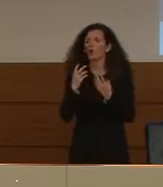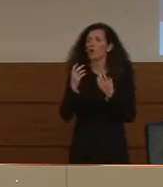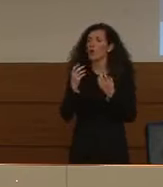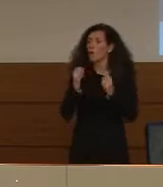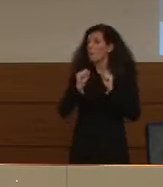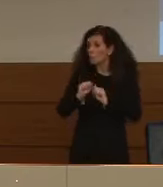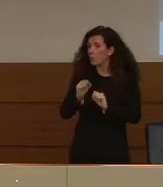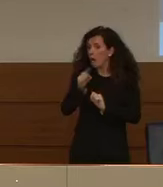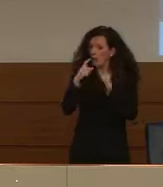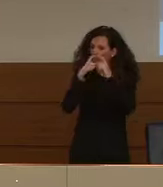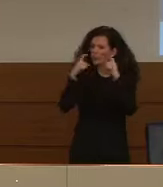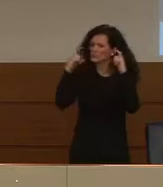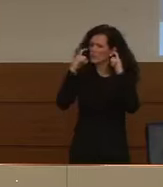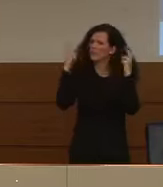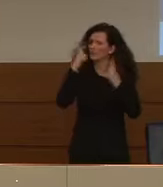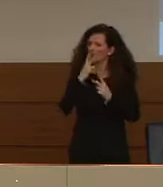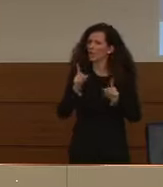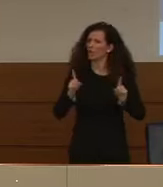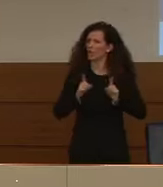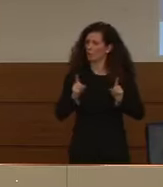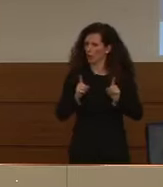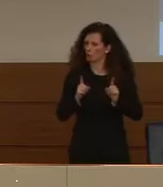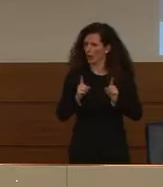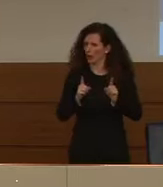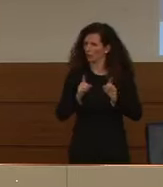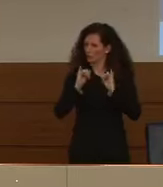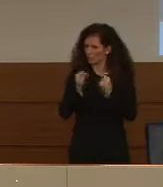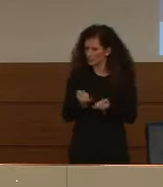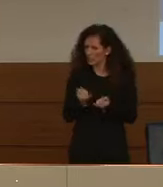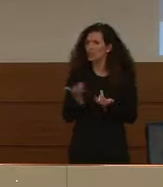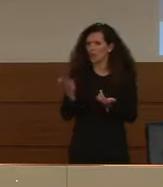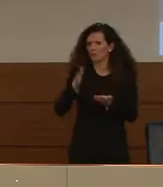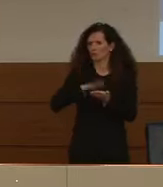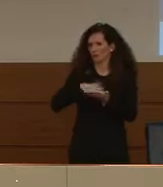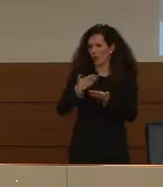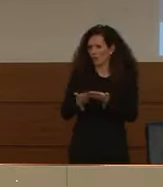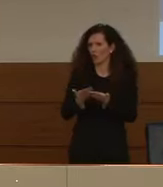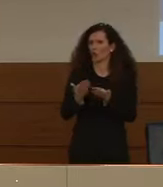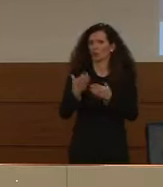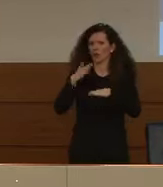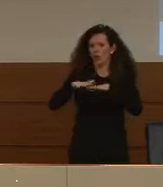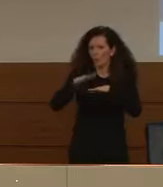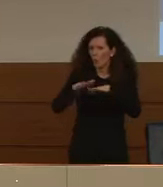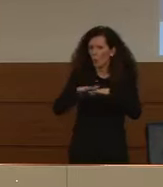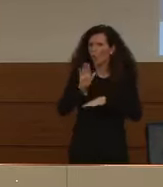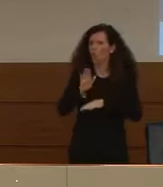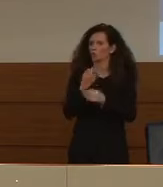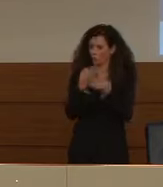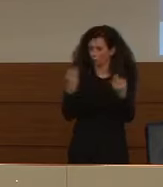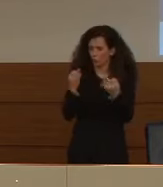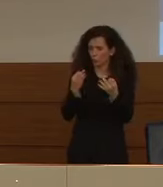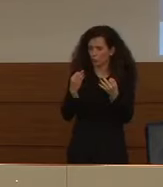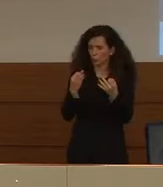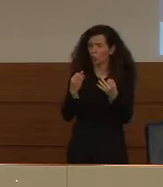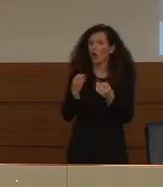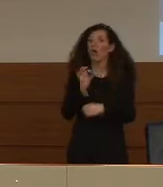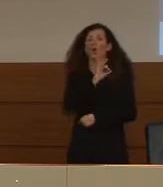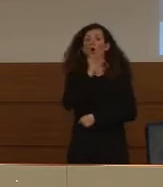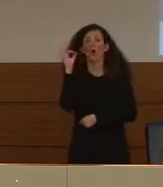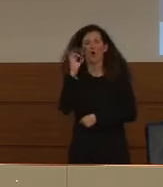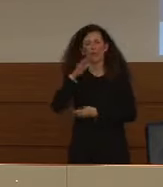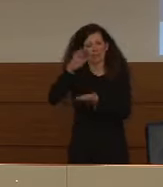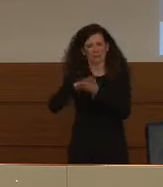mascherine che possono proteggere e quindi hanno il loro significato e uso reale oppure essendo stampate,